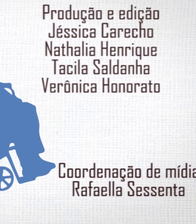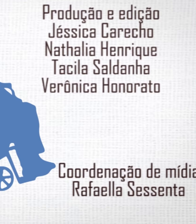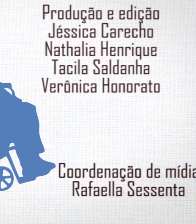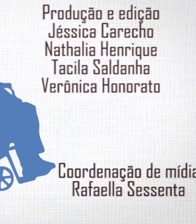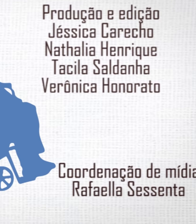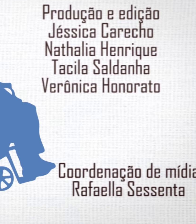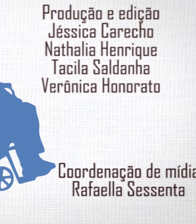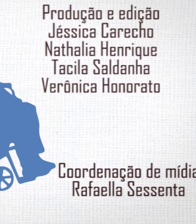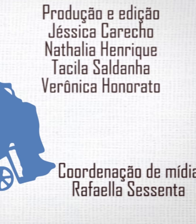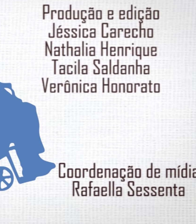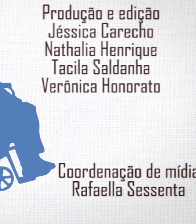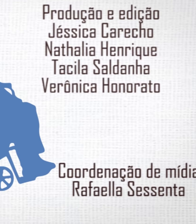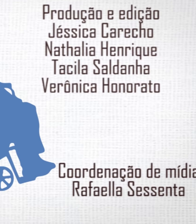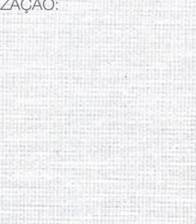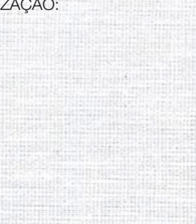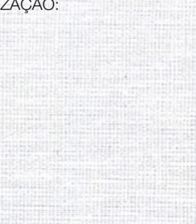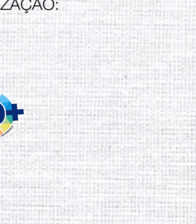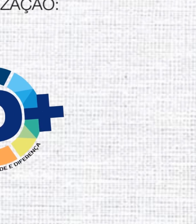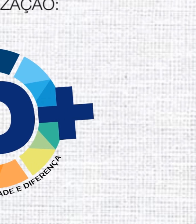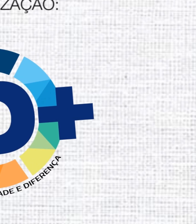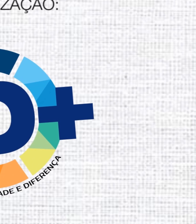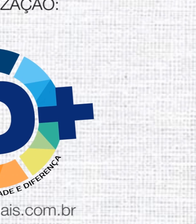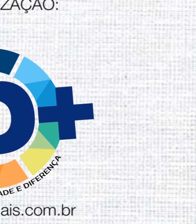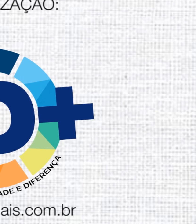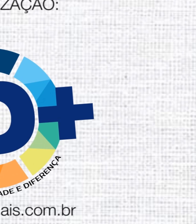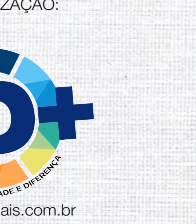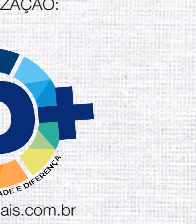Mas aí E aí Abertura